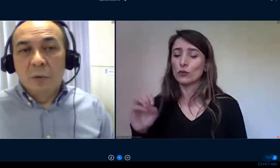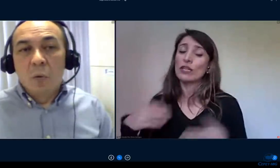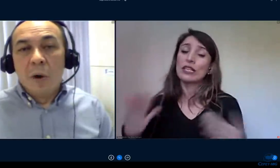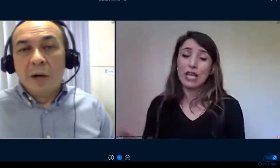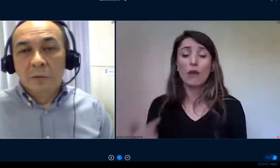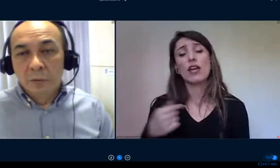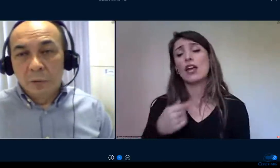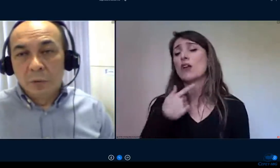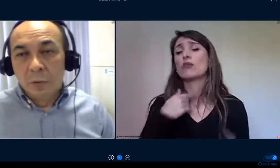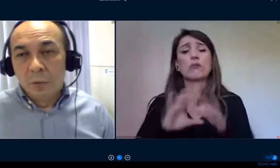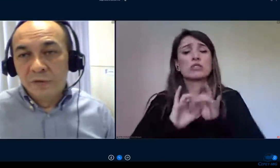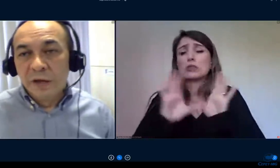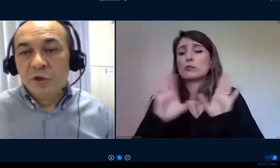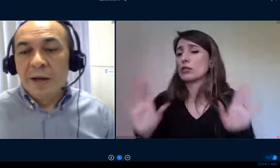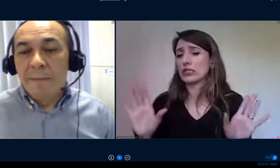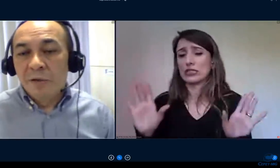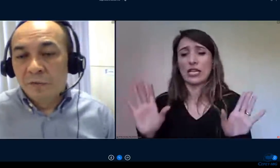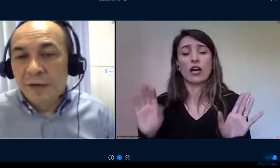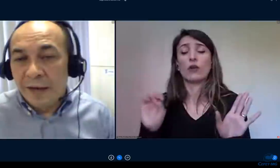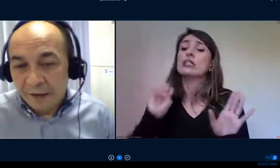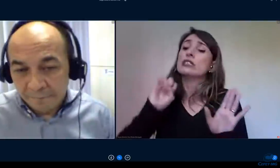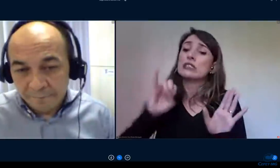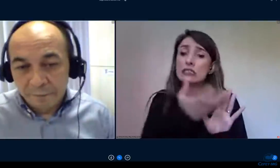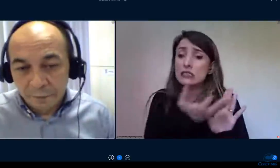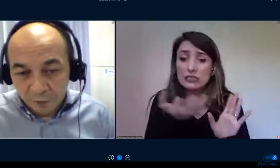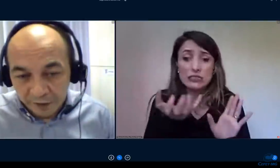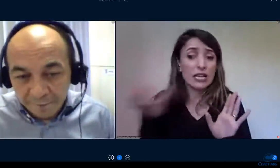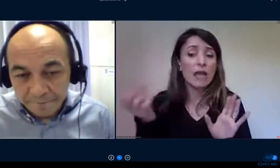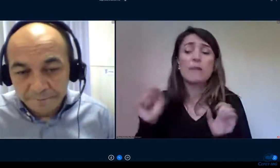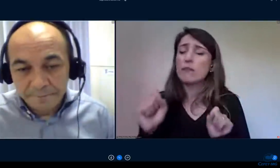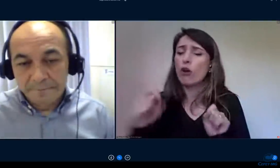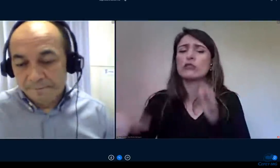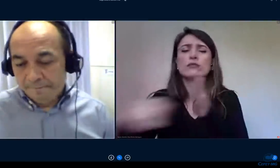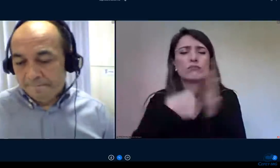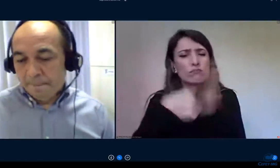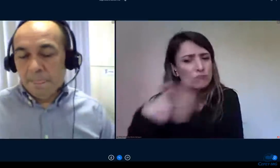diálogo quando os questionamentos vierem ok